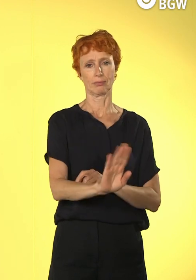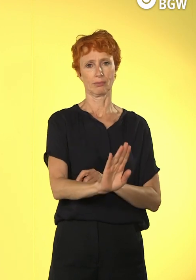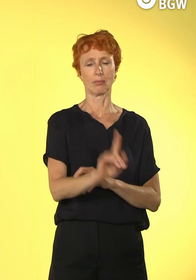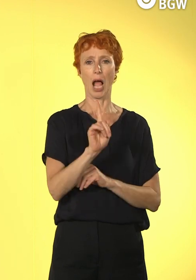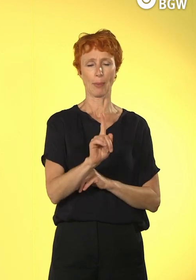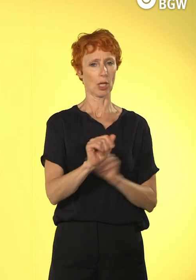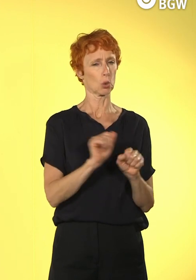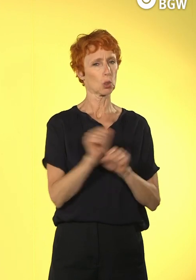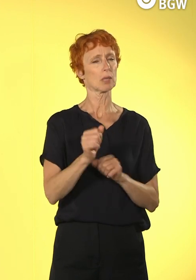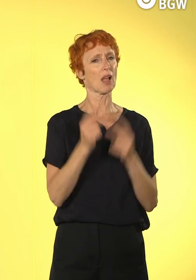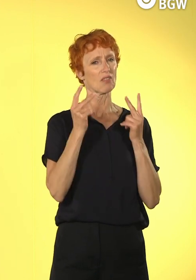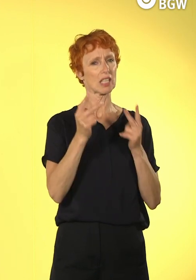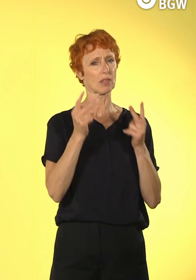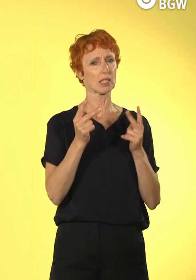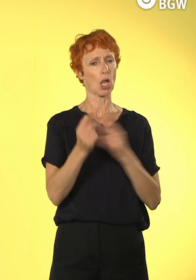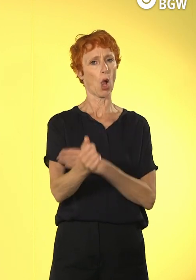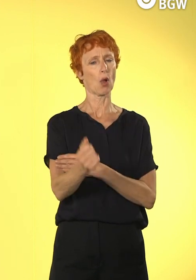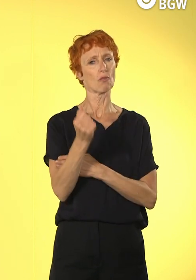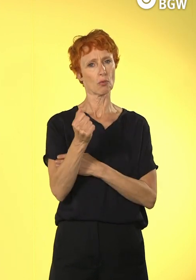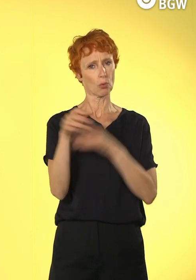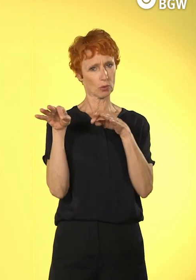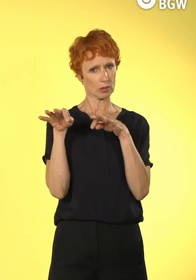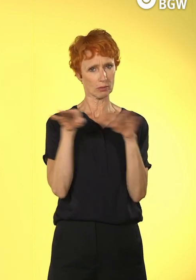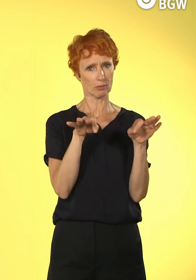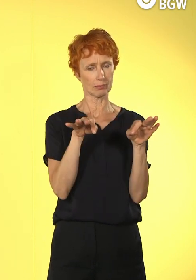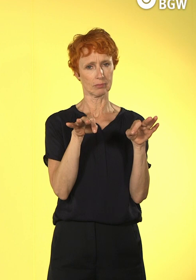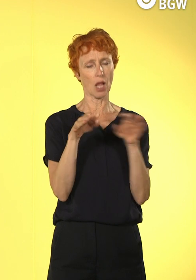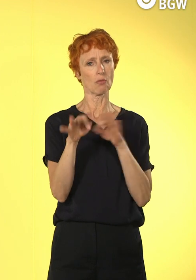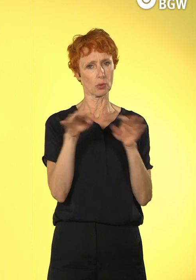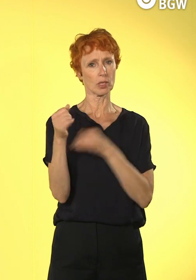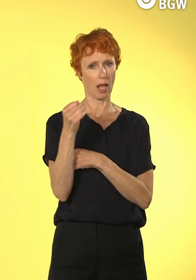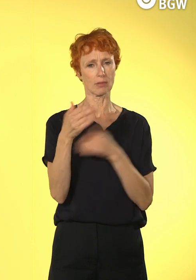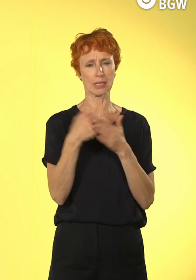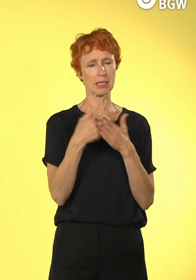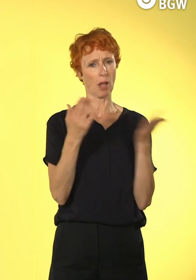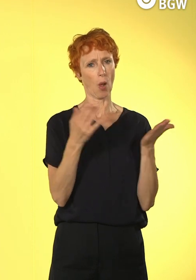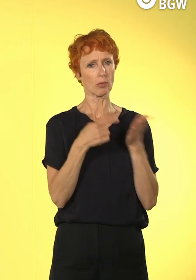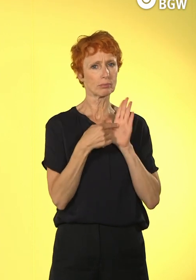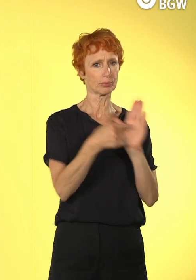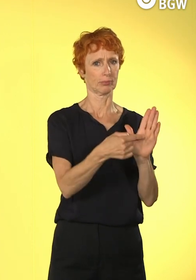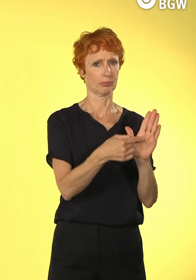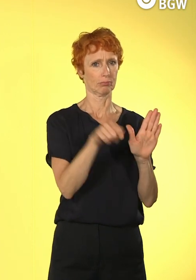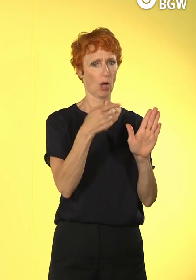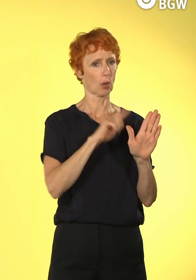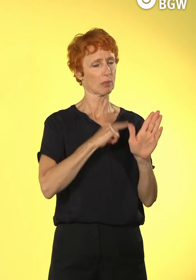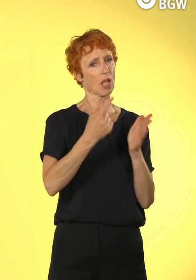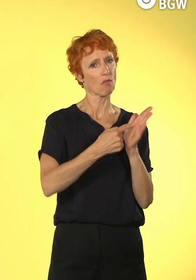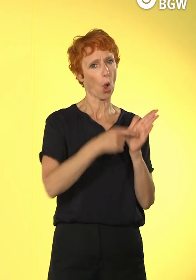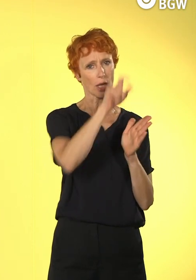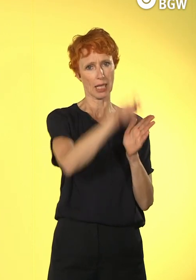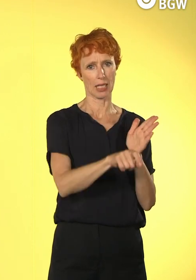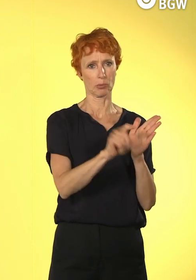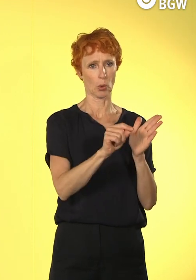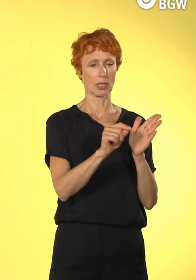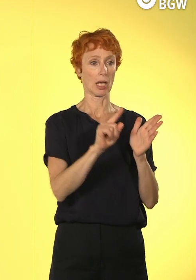Führungskraft hier aktiv bleibt und auch meines Erachtens durchaus was einfordert. Ich fordere von meinen Mitarbeitenden eben nicht ein,